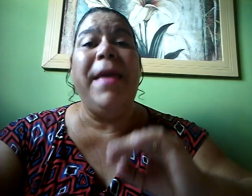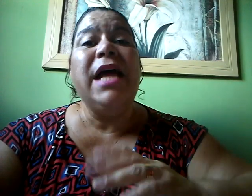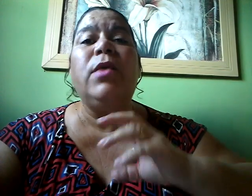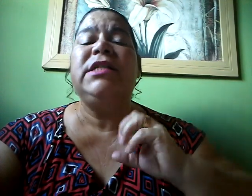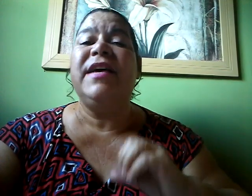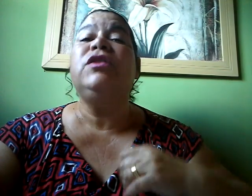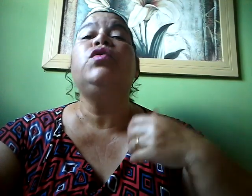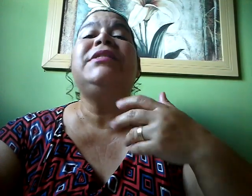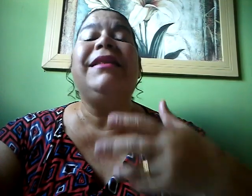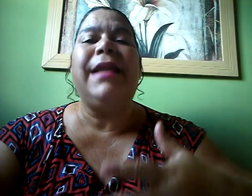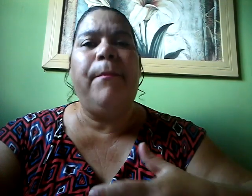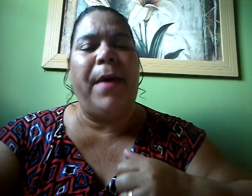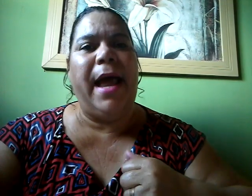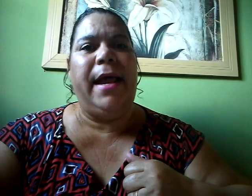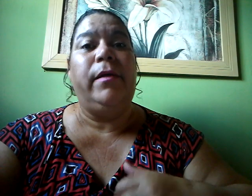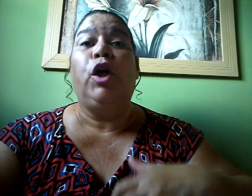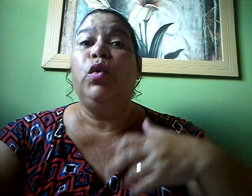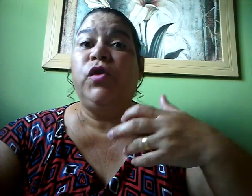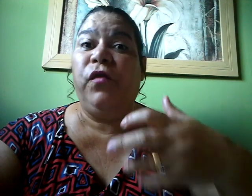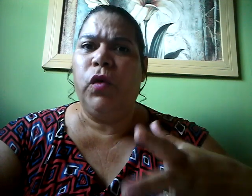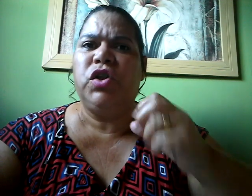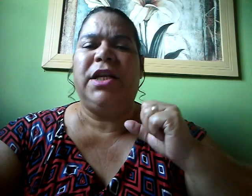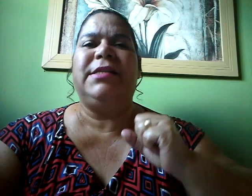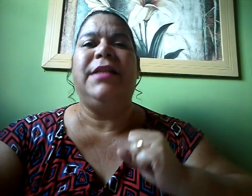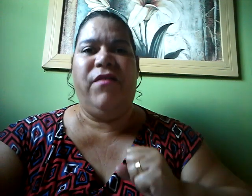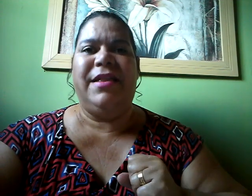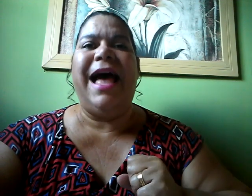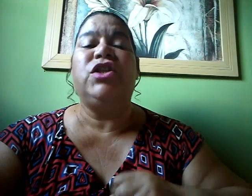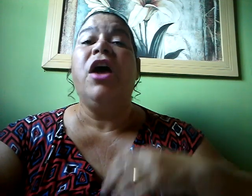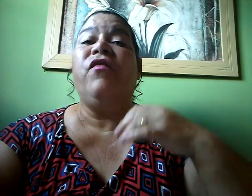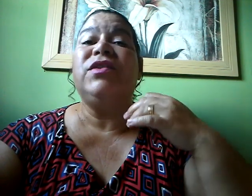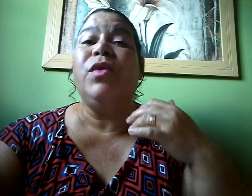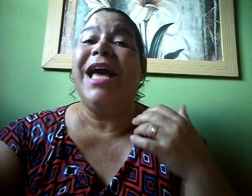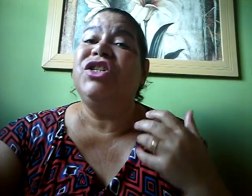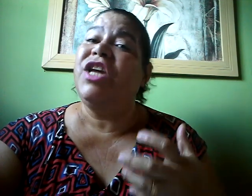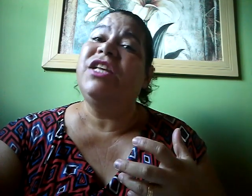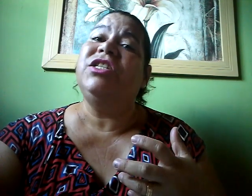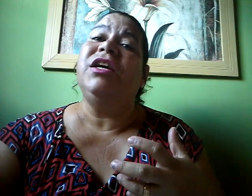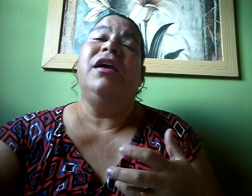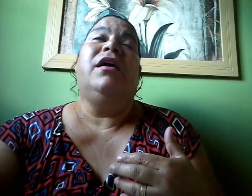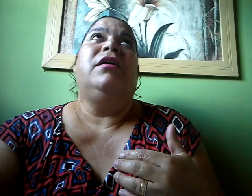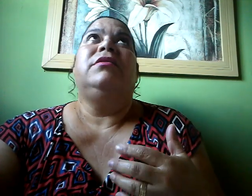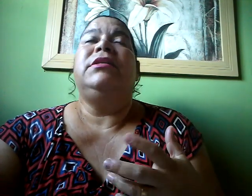medo às vezes nos atrapalha Nos frustra, não é verdade? Faz com que a gente Se